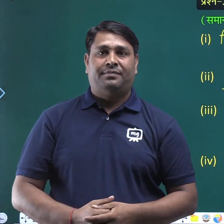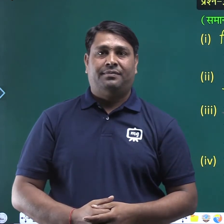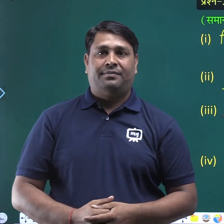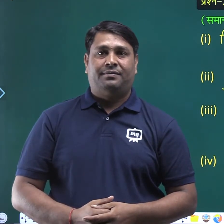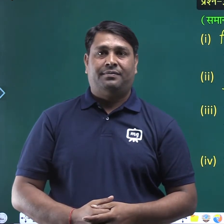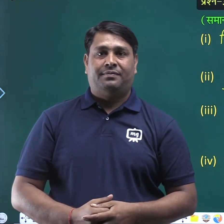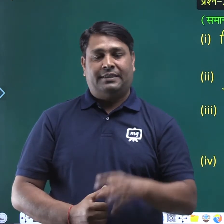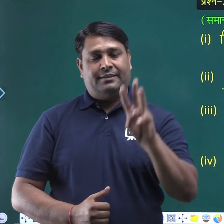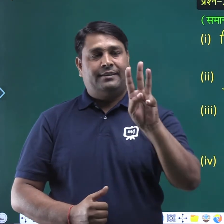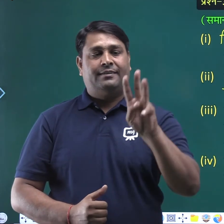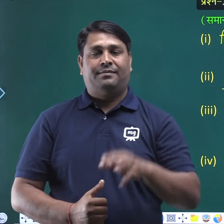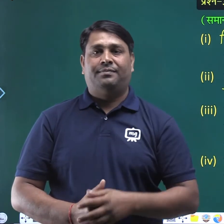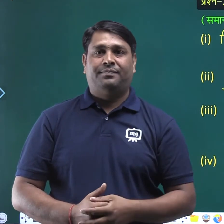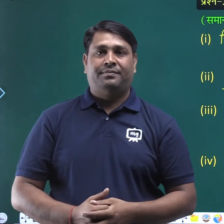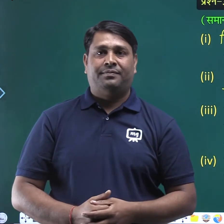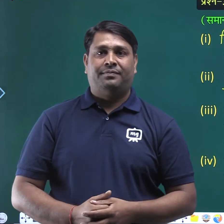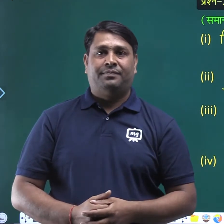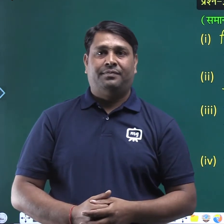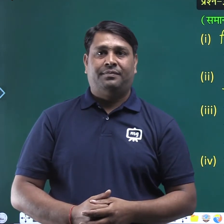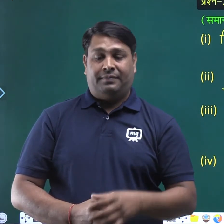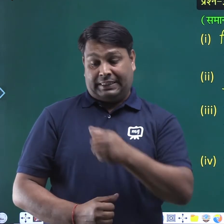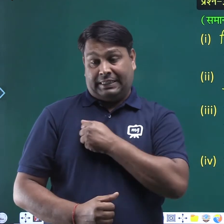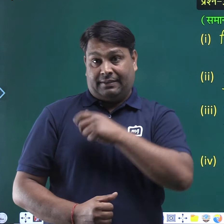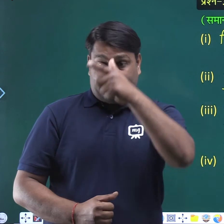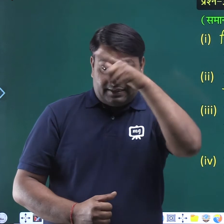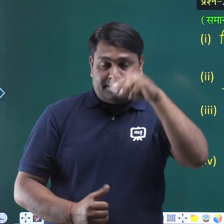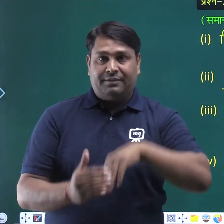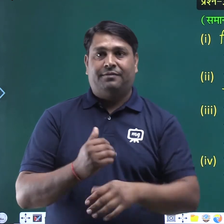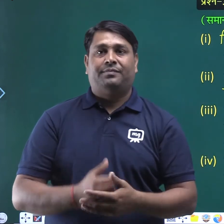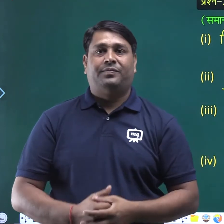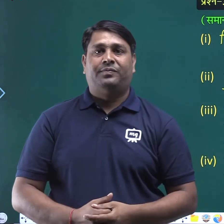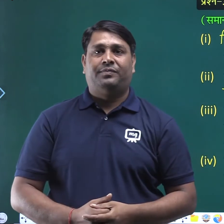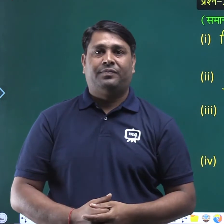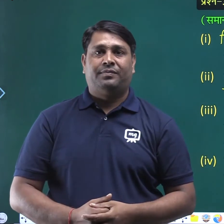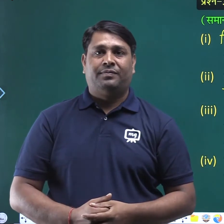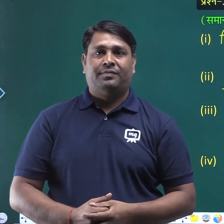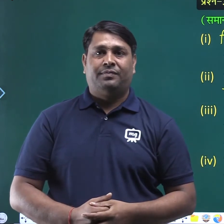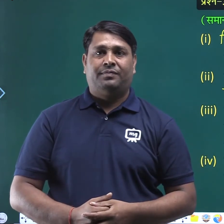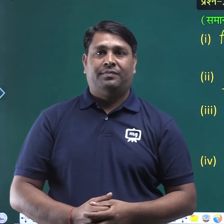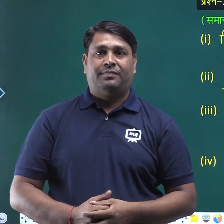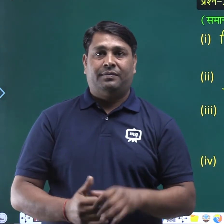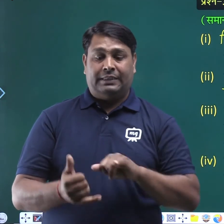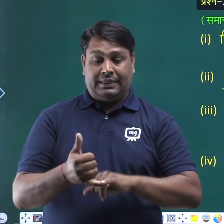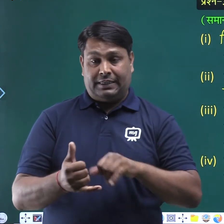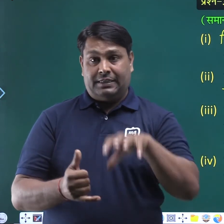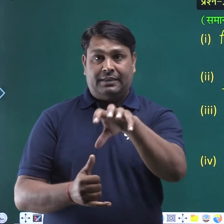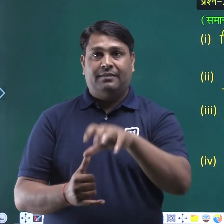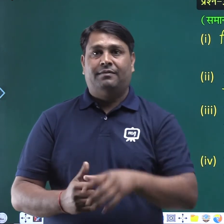तीन हमारे देश में राज्येवे